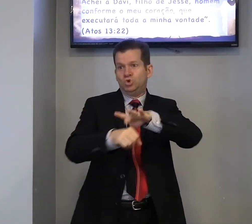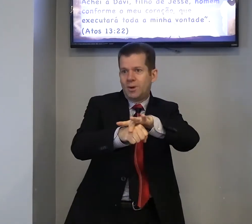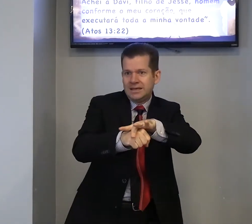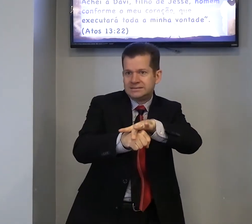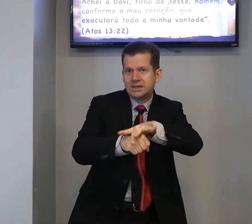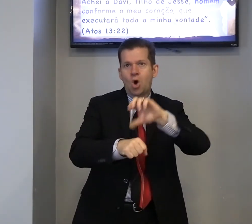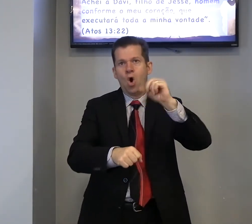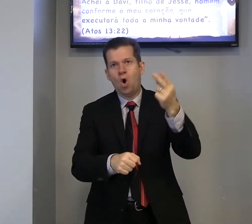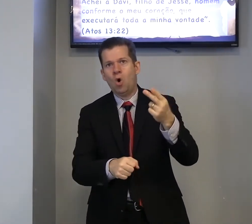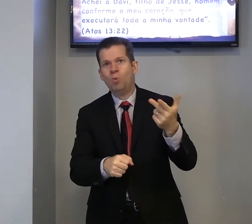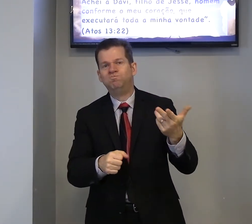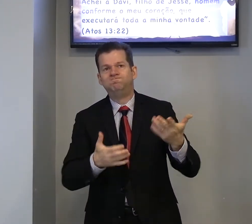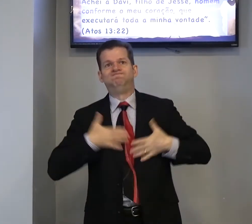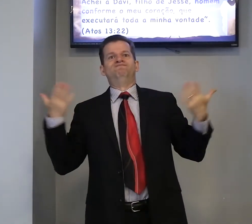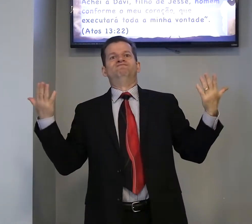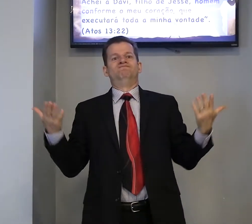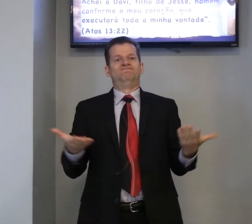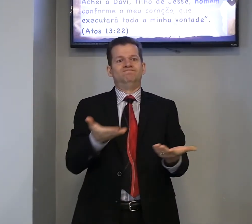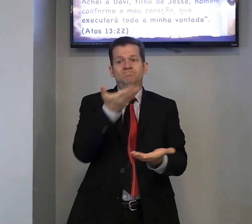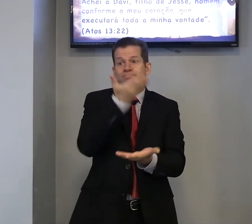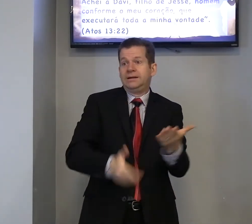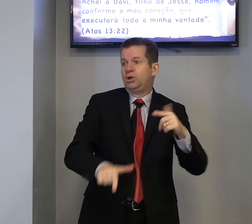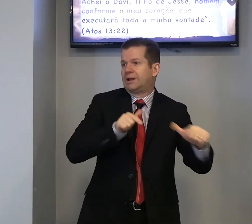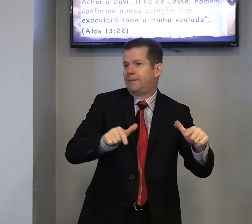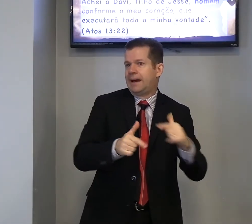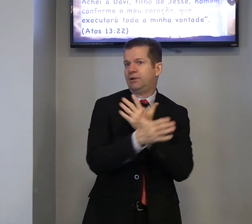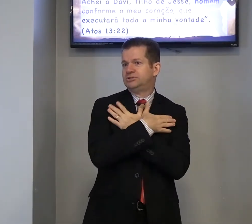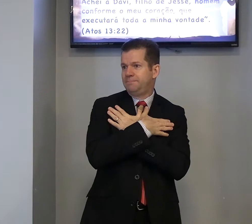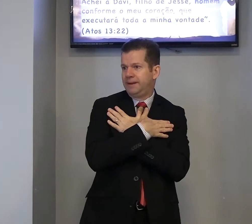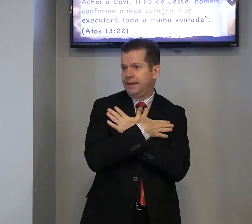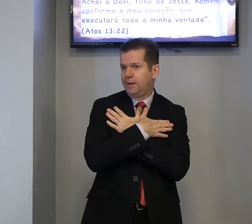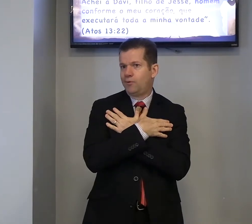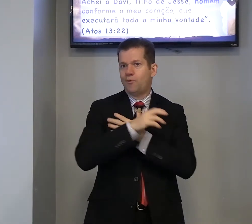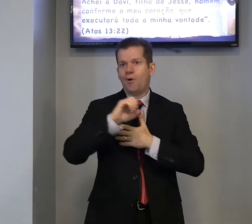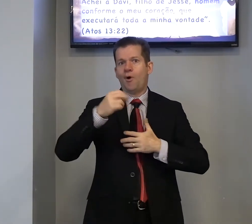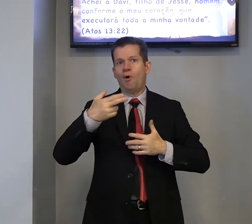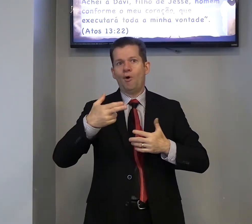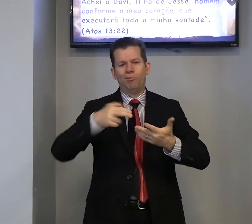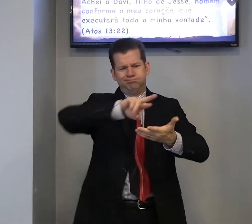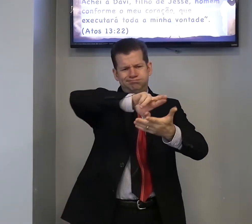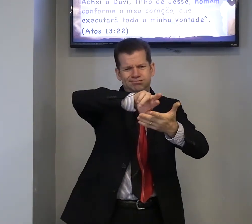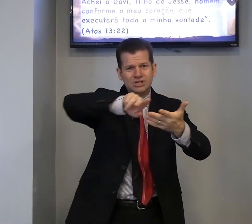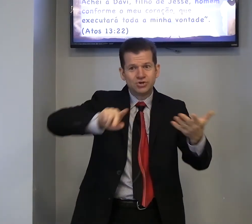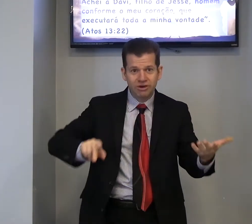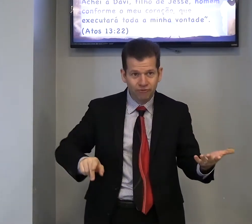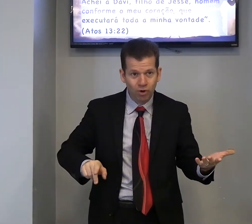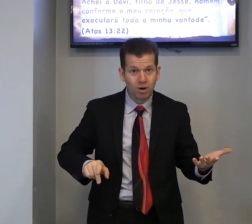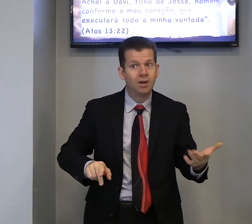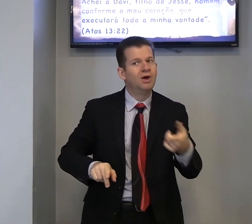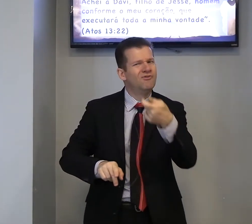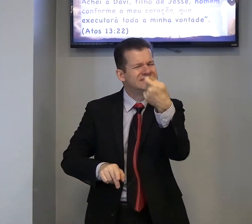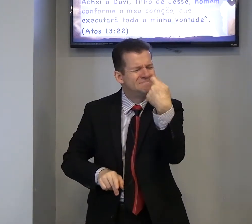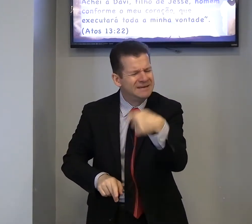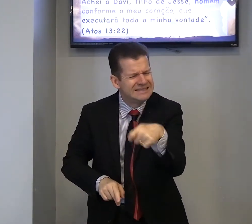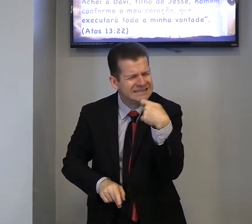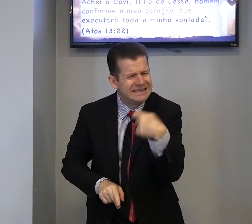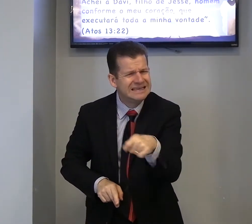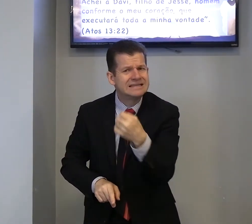doença, ou, perdeu trabalho, emprego, ou, seja o que for, você precisa,